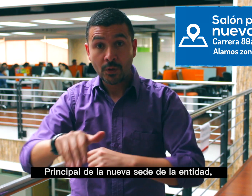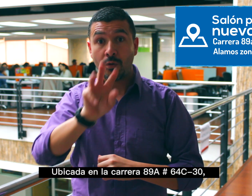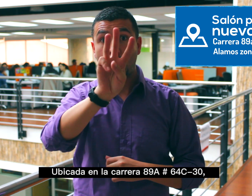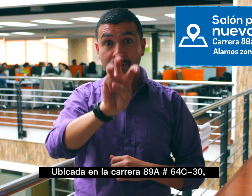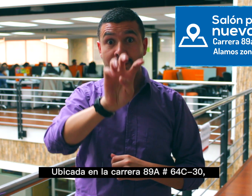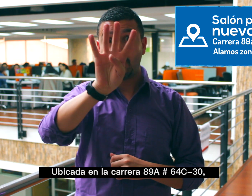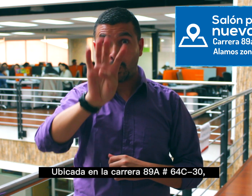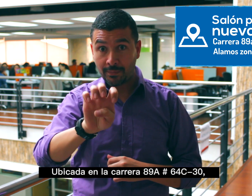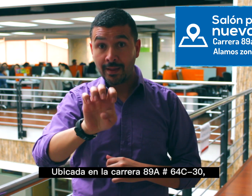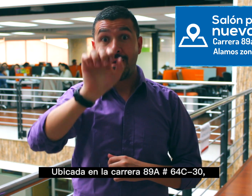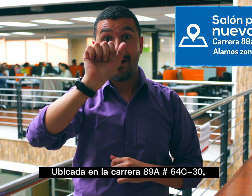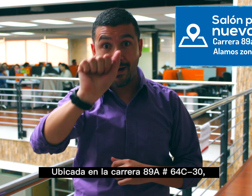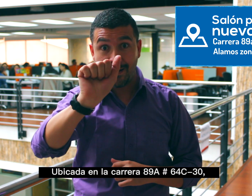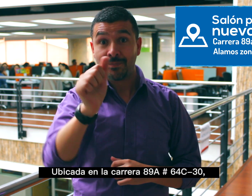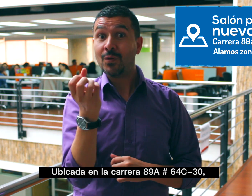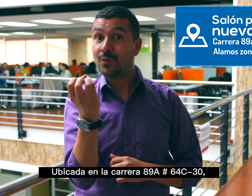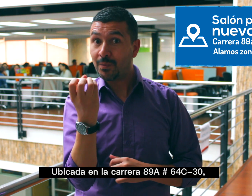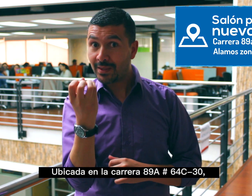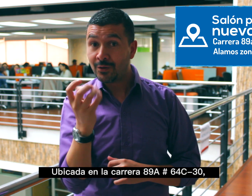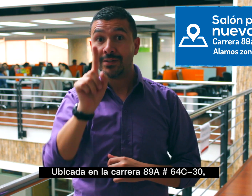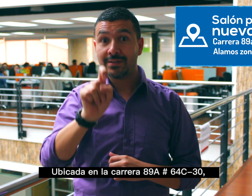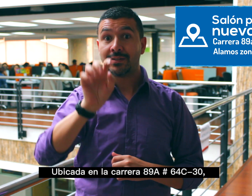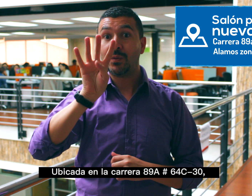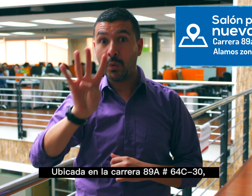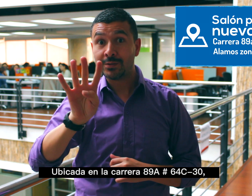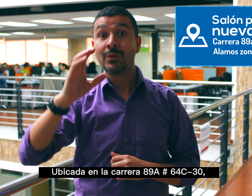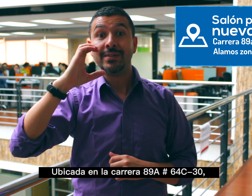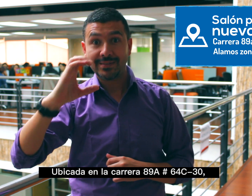ubicada en la carrera 89A, número 64C30.